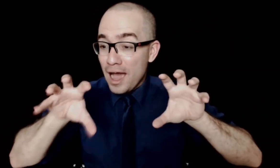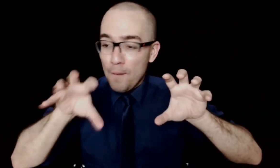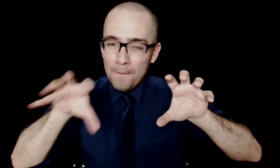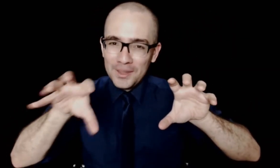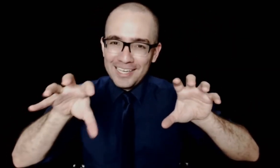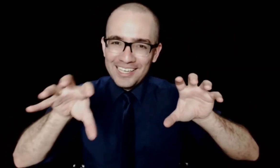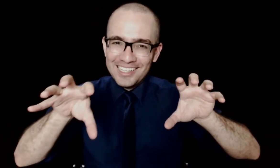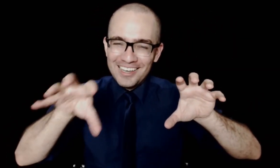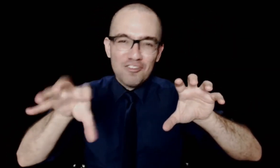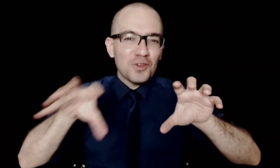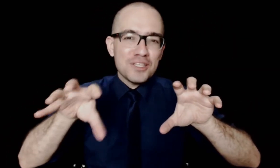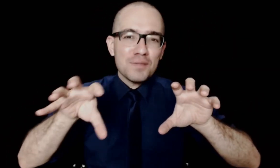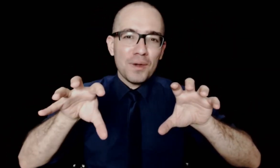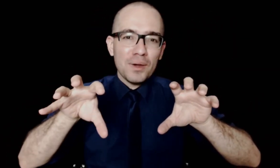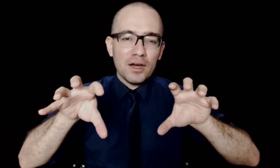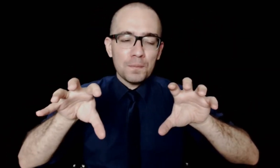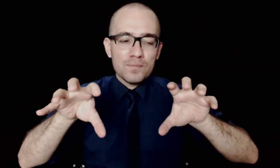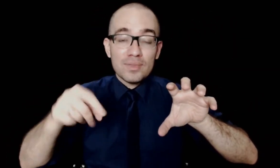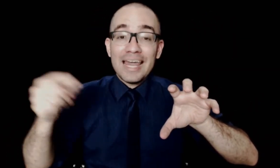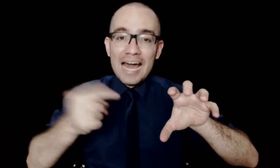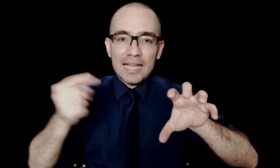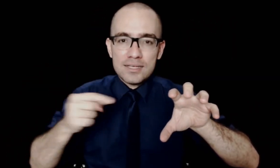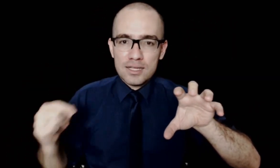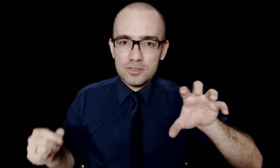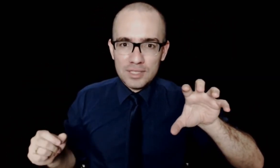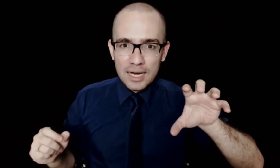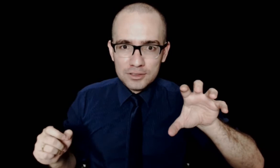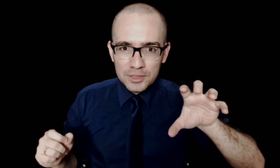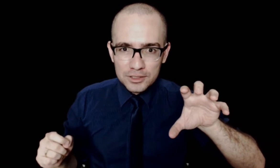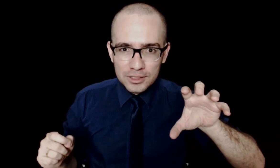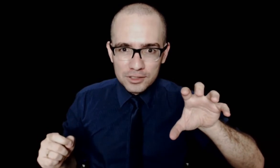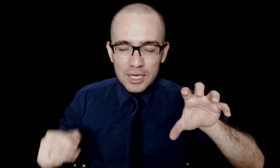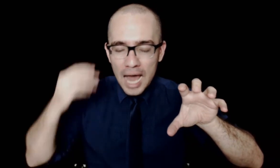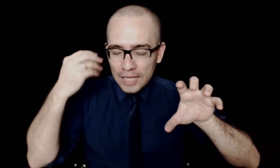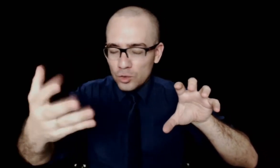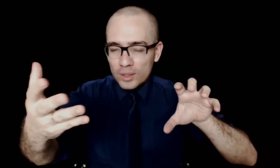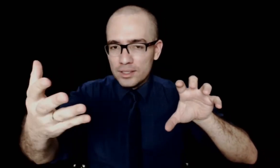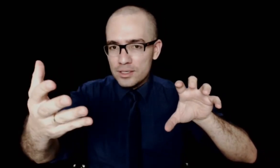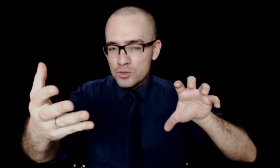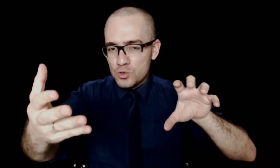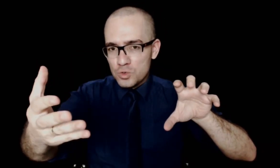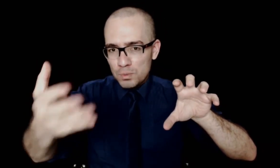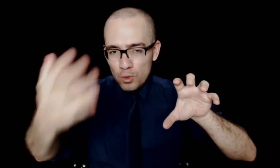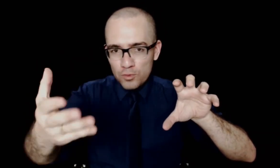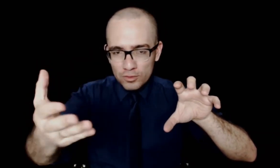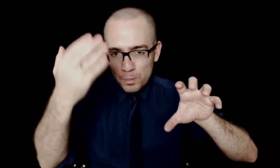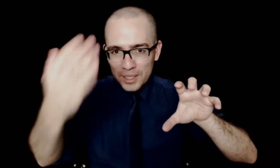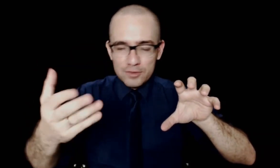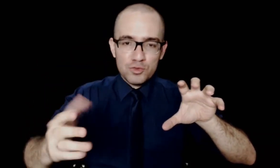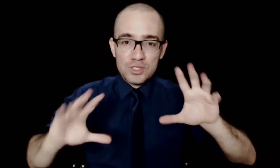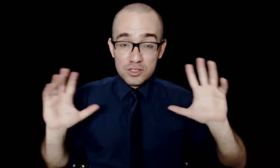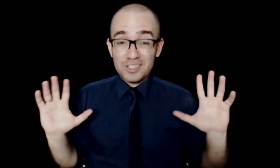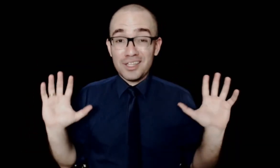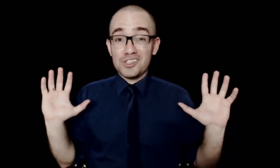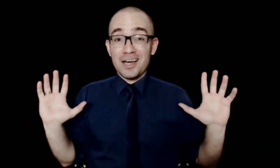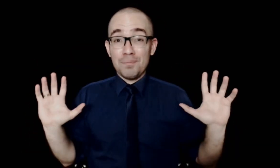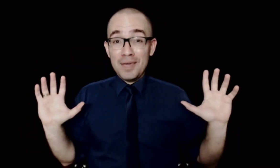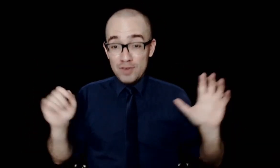real, está aqui. Falou em desempenho real, é a análise da atividade, minha gente. Anotem isso, por favor. O PDF de vocês já tem que estar bem